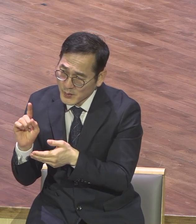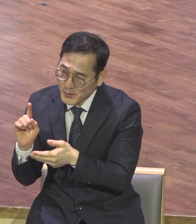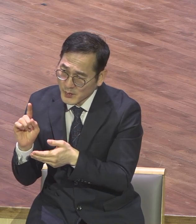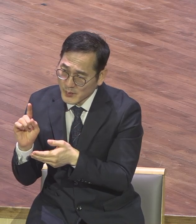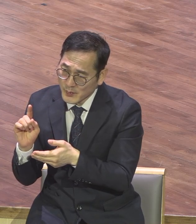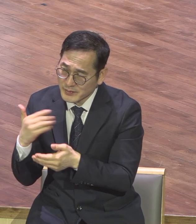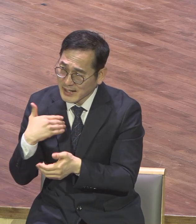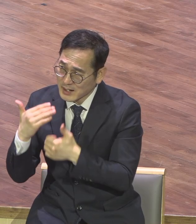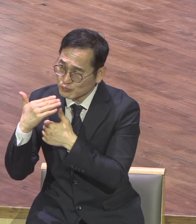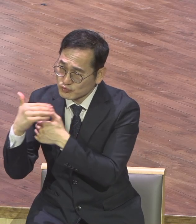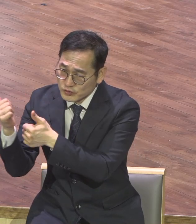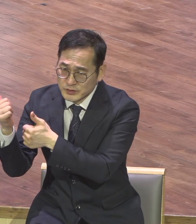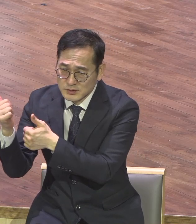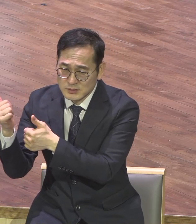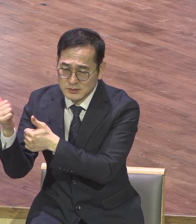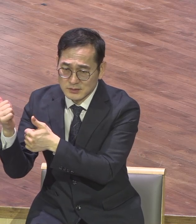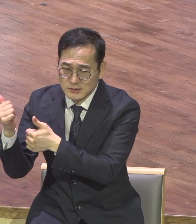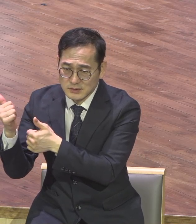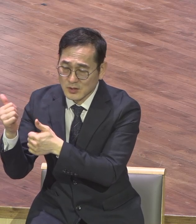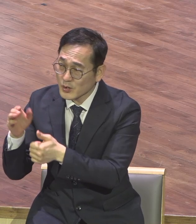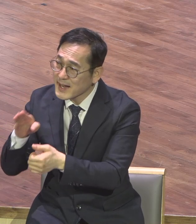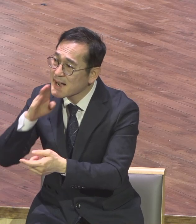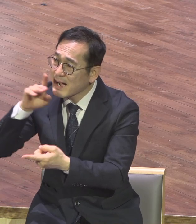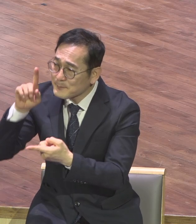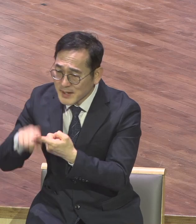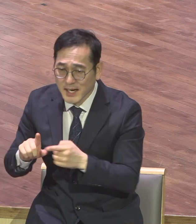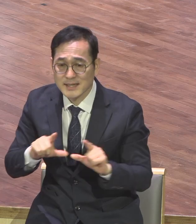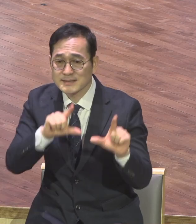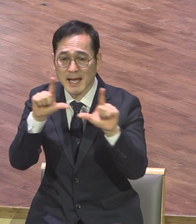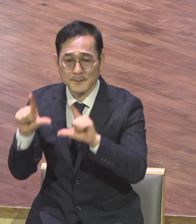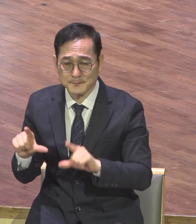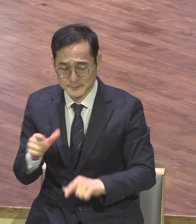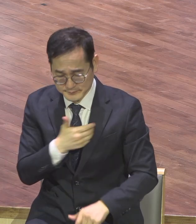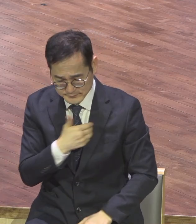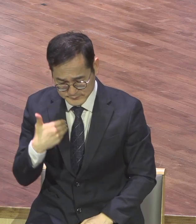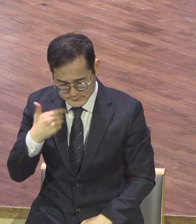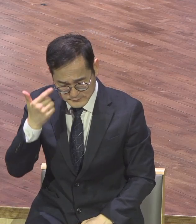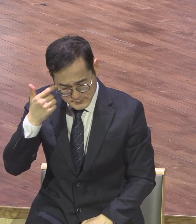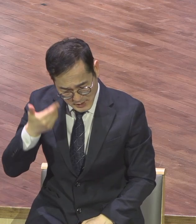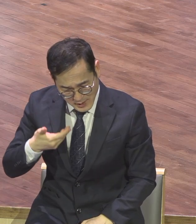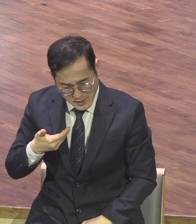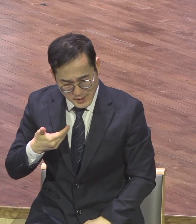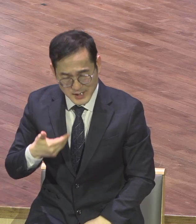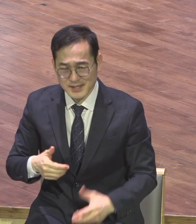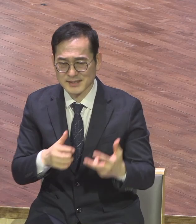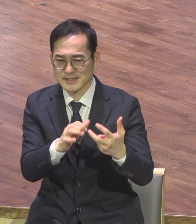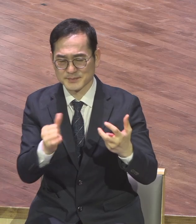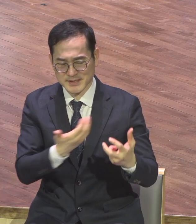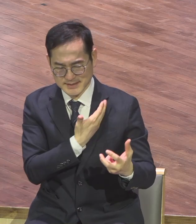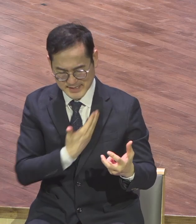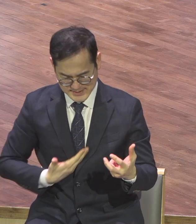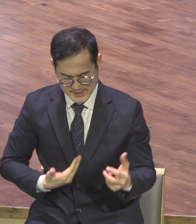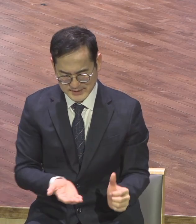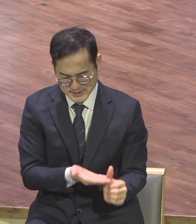지금 살고 있는지 여기에 대한 답을 얻고 70인 제자 70지역 70나라